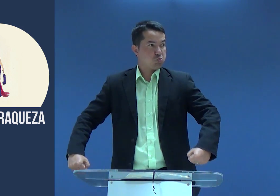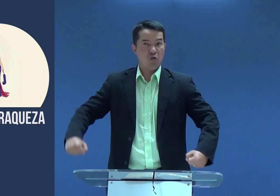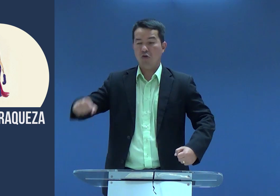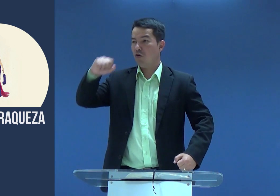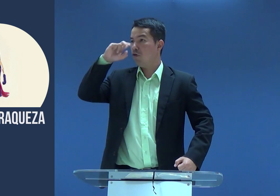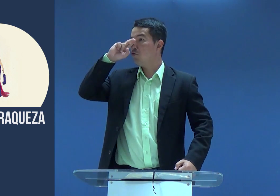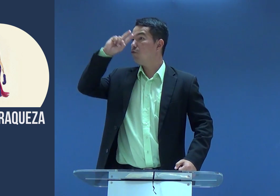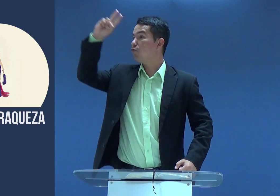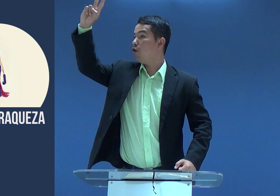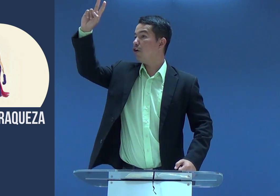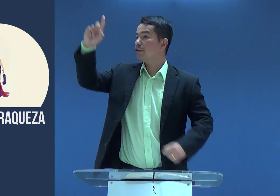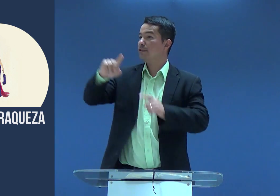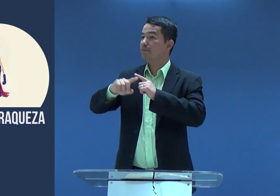ele tinha um mosto que era forte.